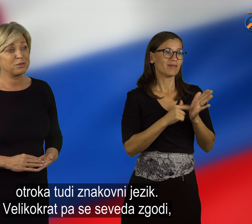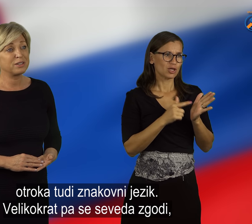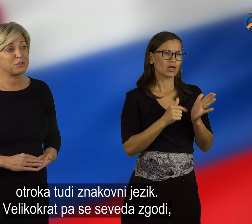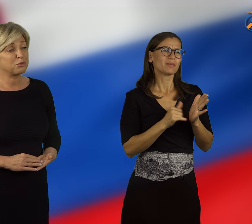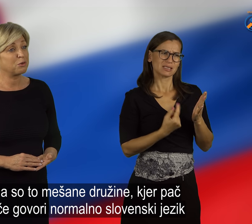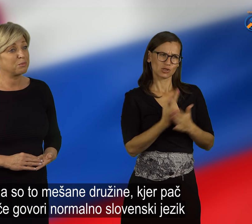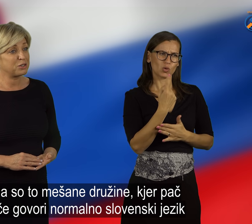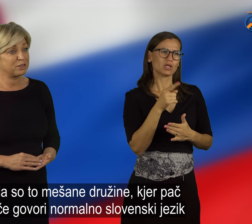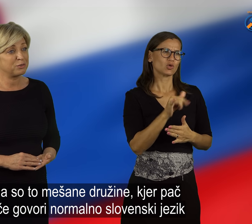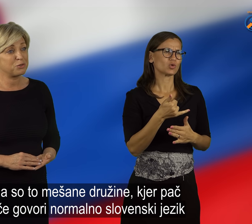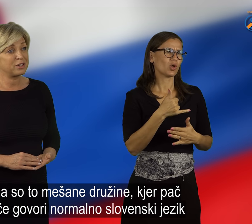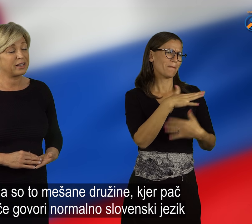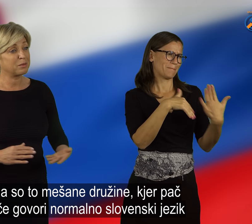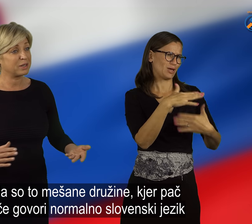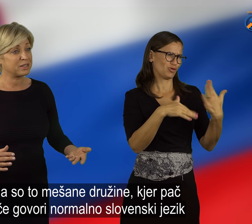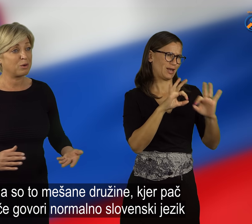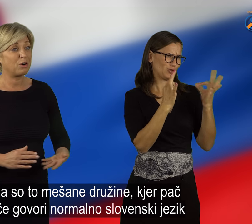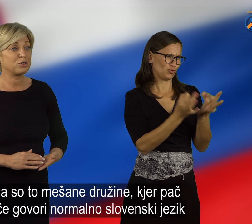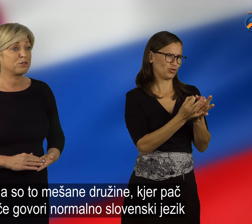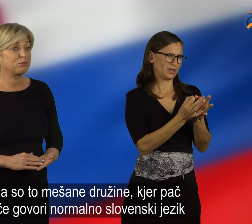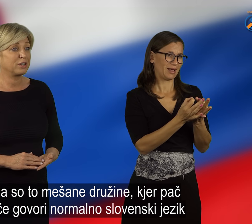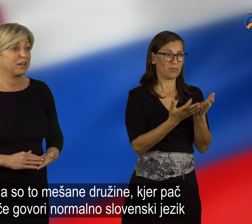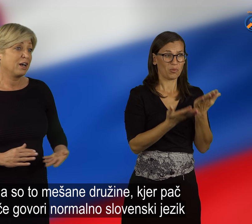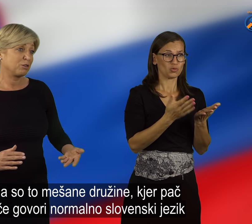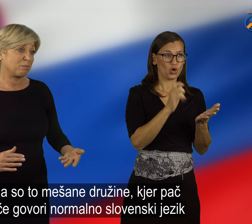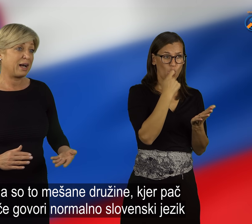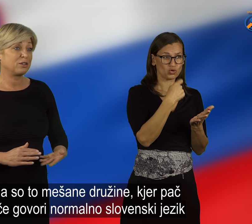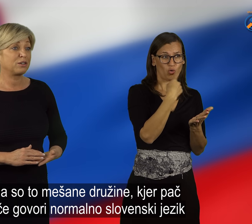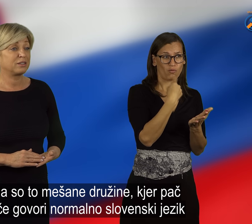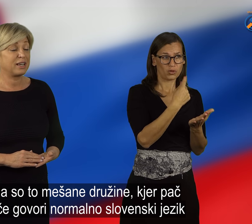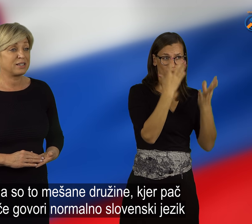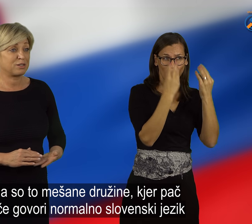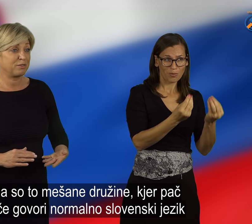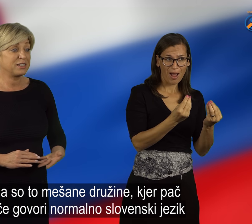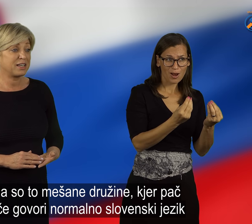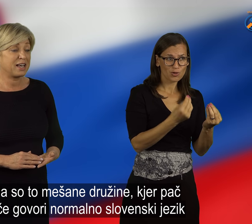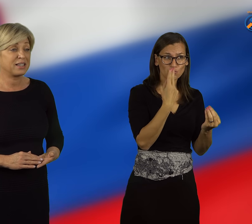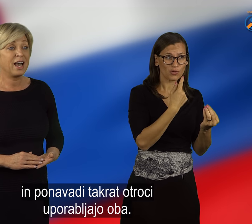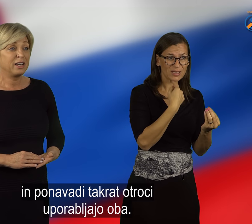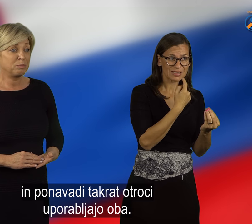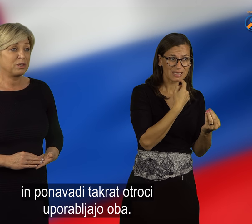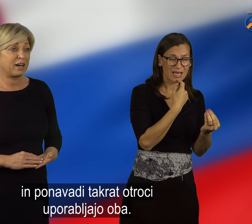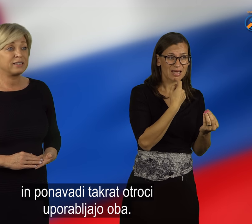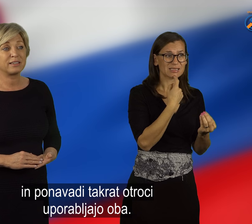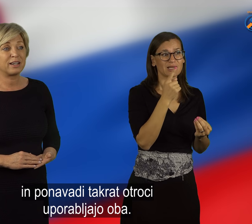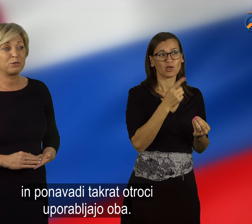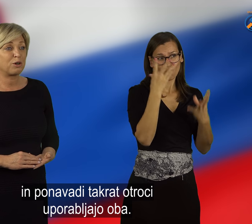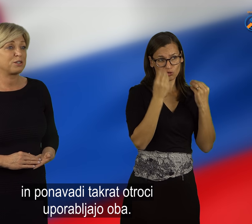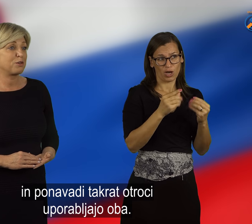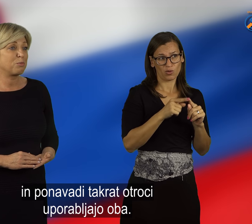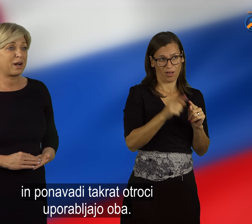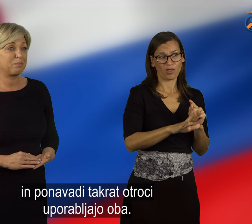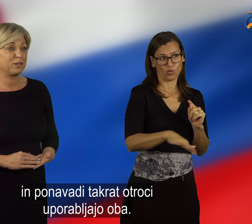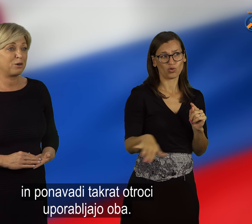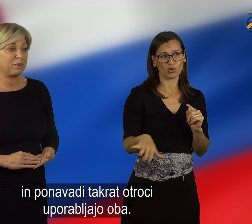seveda zgodi, da so to mešane družine, kjer pa recimo oče govori normalno slovenski jezik in ponovadi takrat